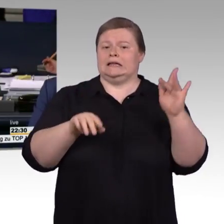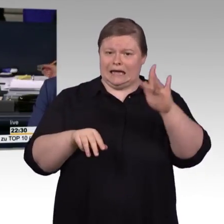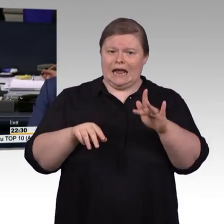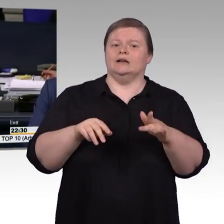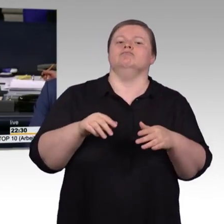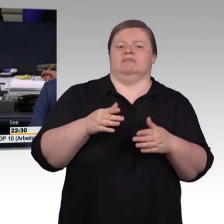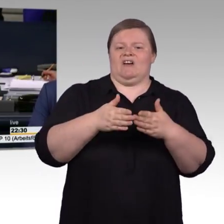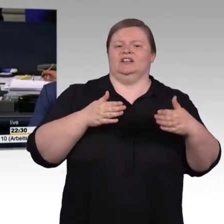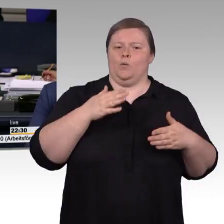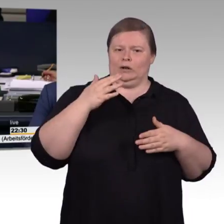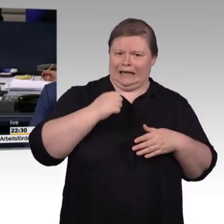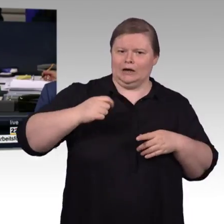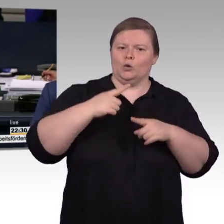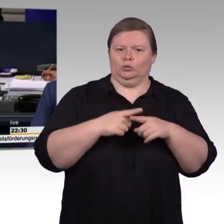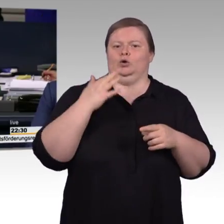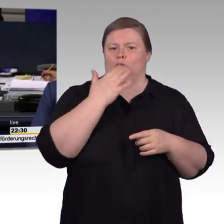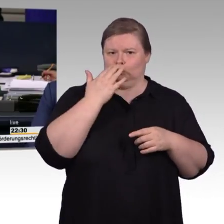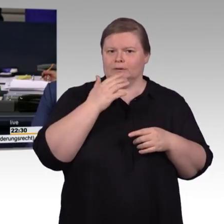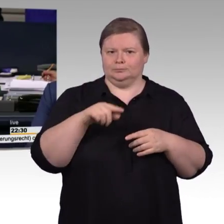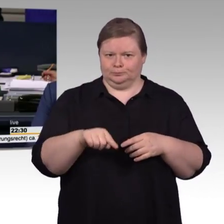Ich rufe auf den Tagesordnungspunkt 11.